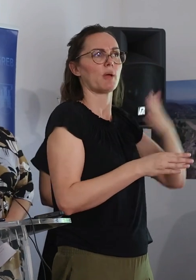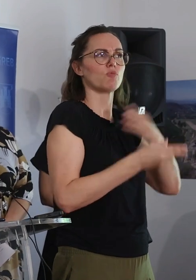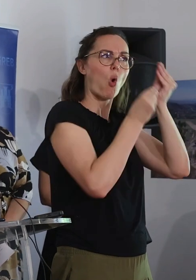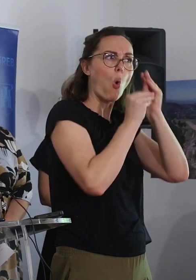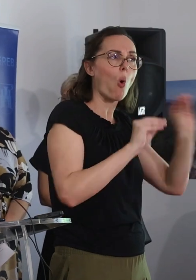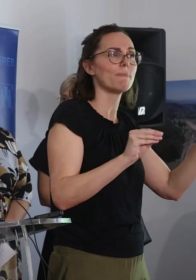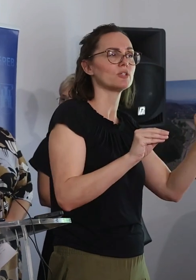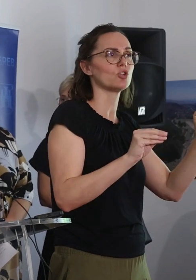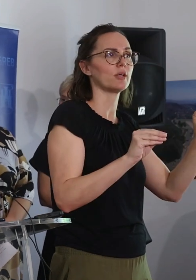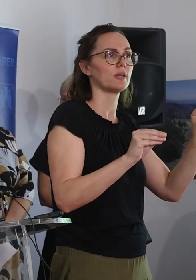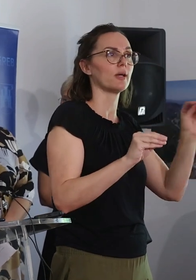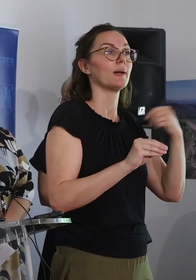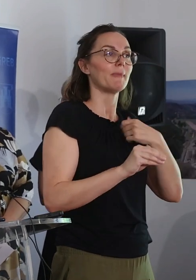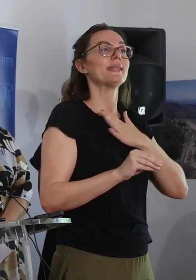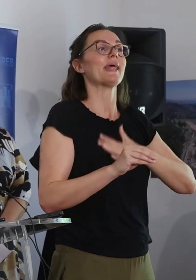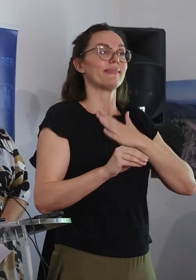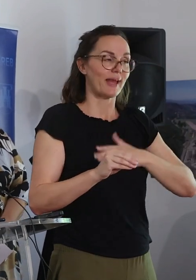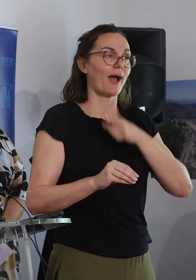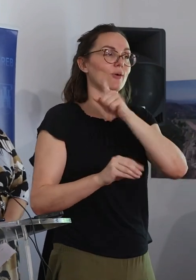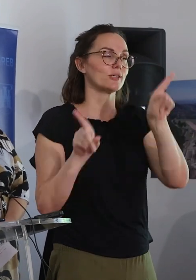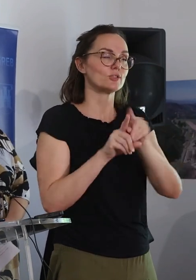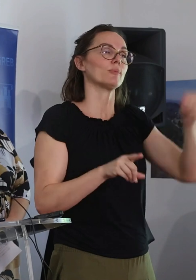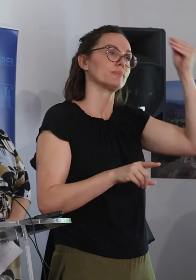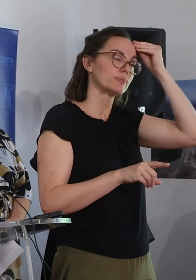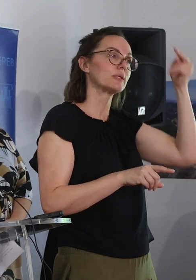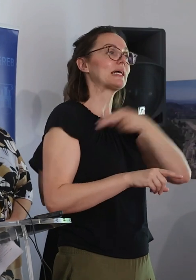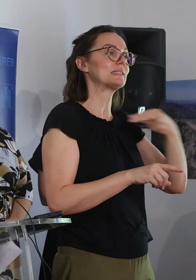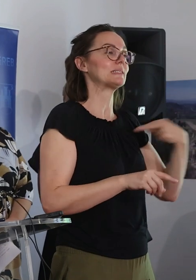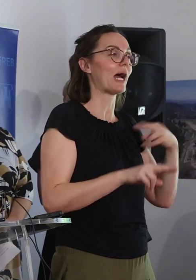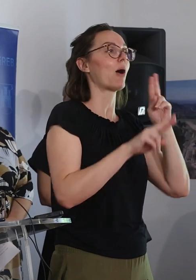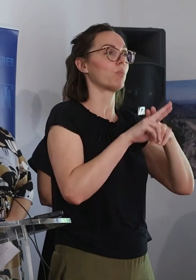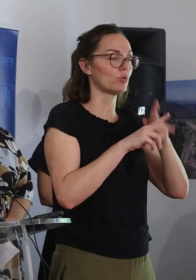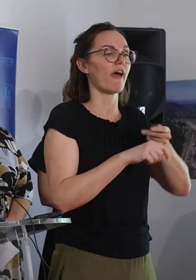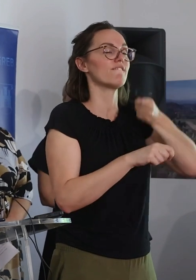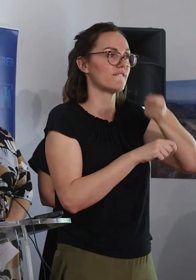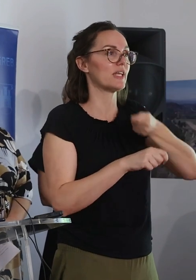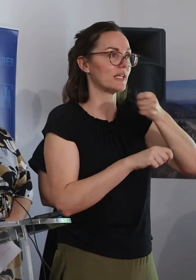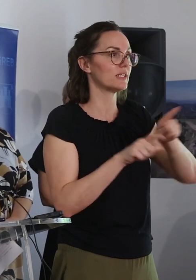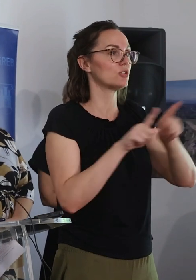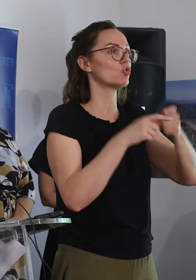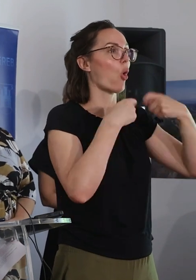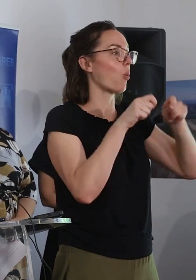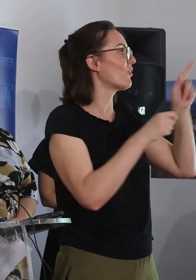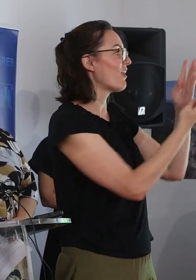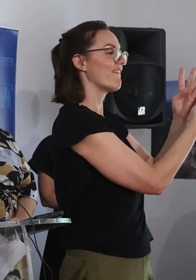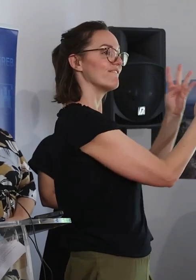dana. Vidim da se citira i drago mi da se citira da će grad Zagreb financirati i obnovu ove fasade